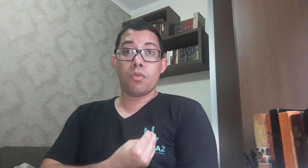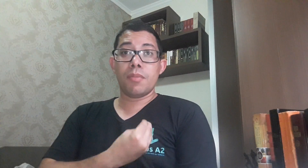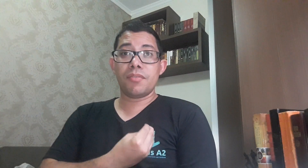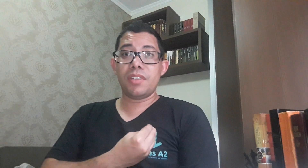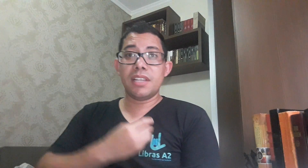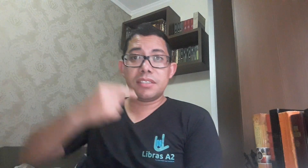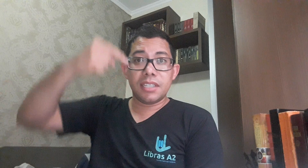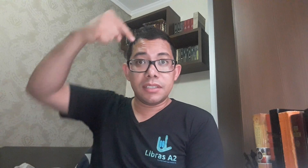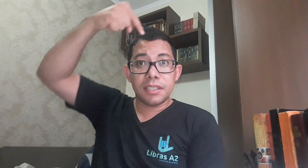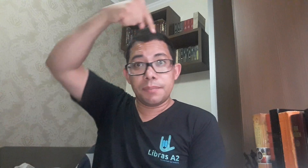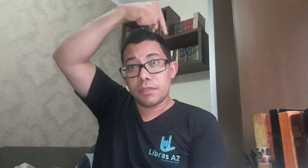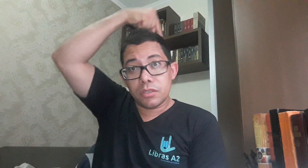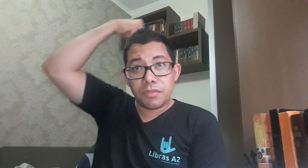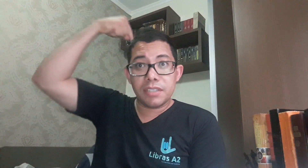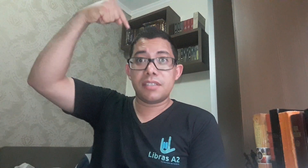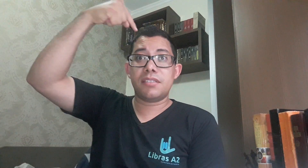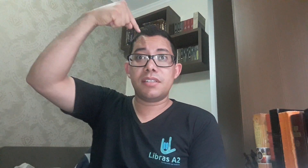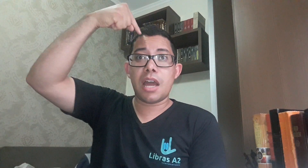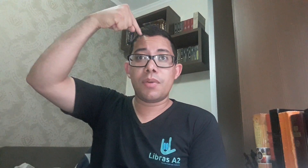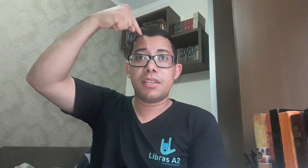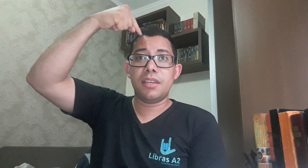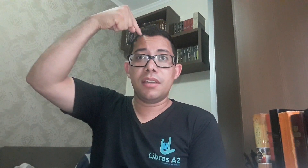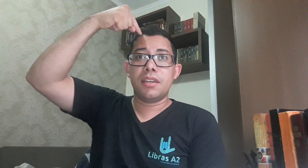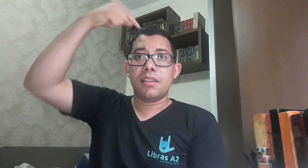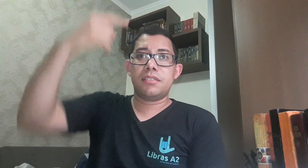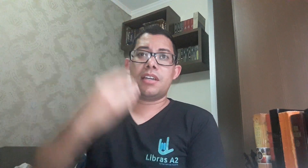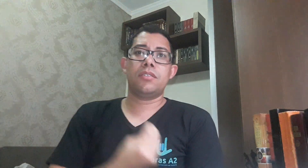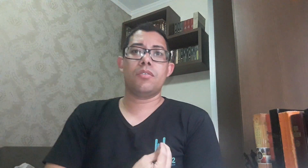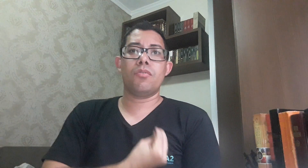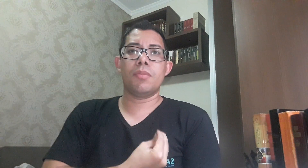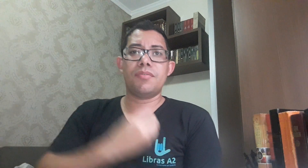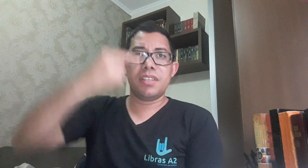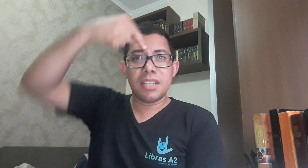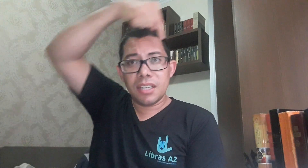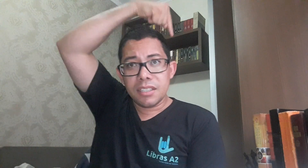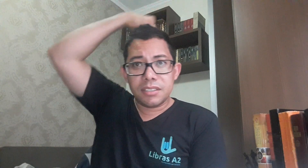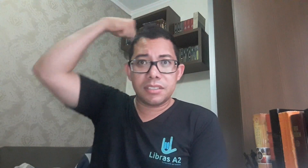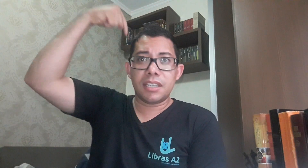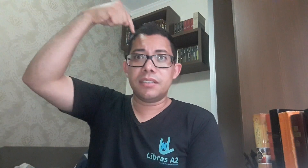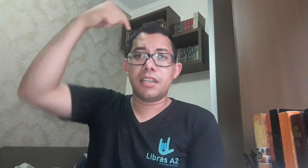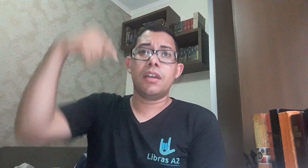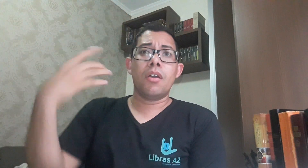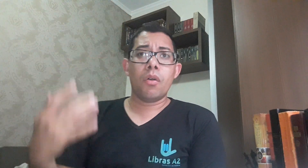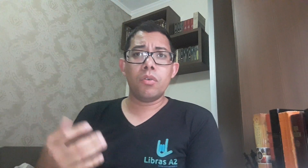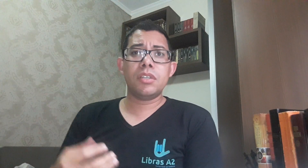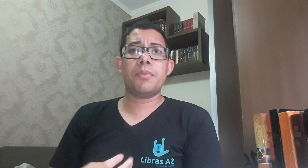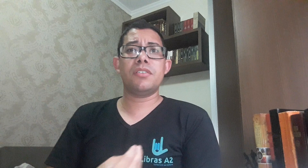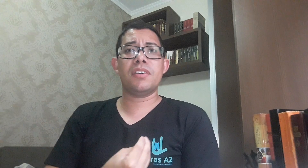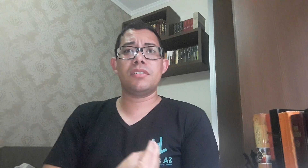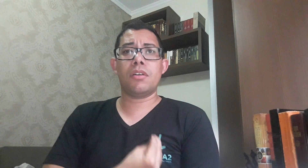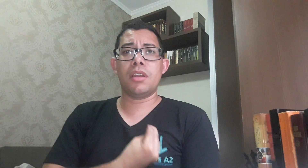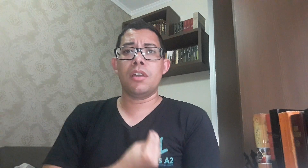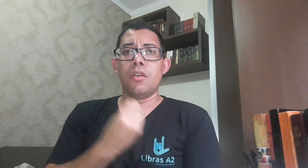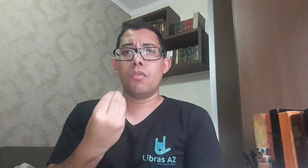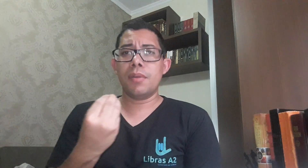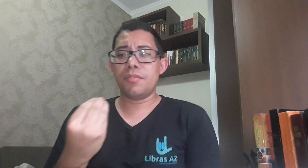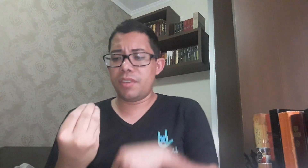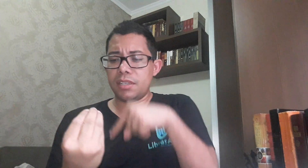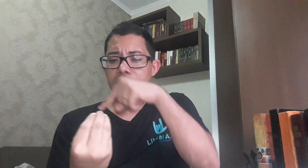uma vida santa. Então, você faz esse sinal aqui, certo? Uma vida santa. Ou você pode fazer, olha, uma vida